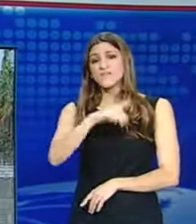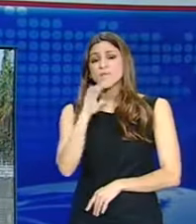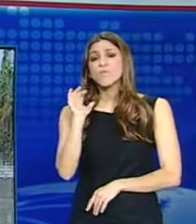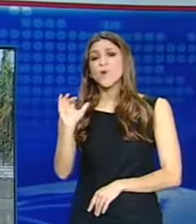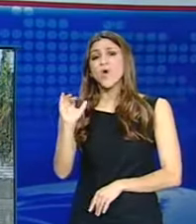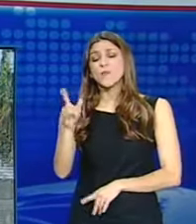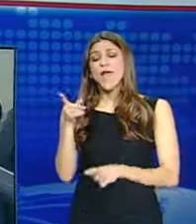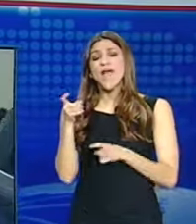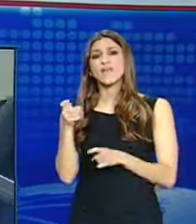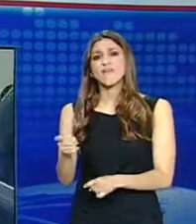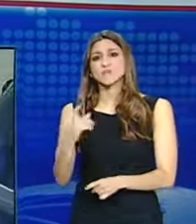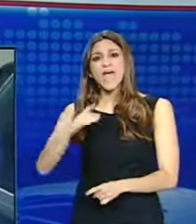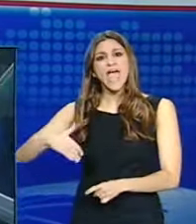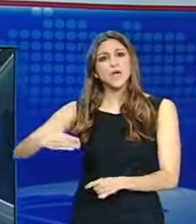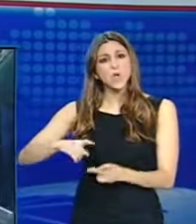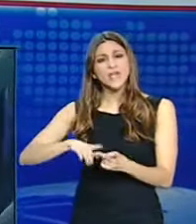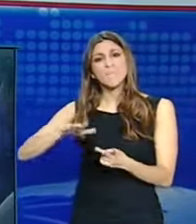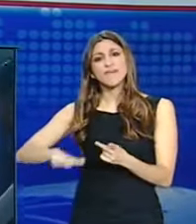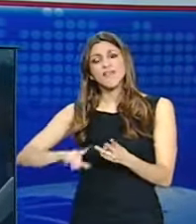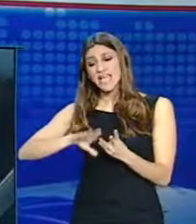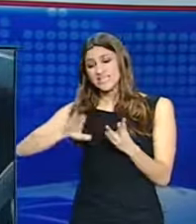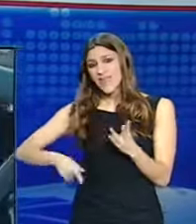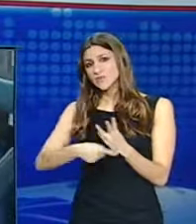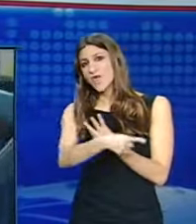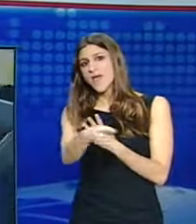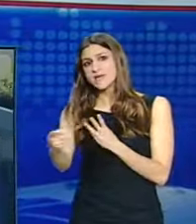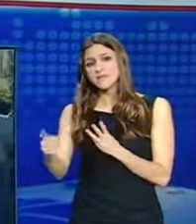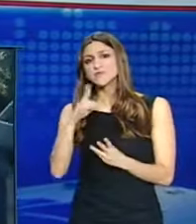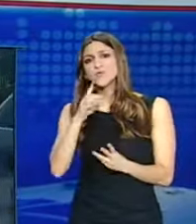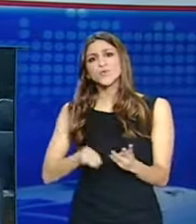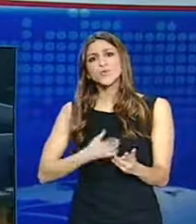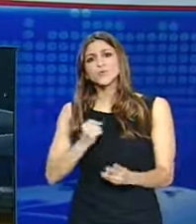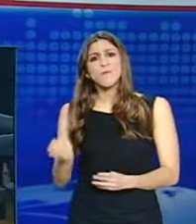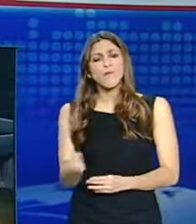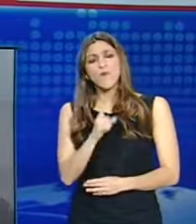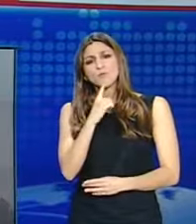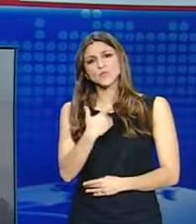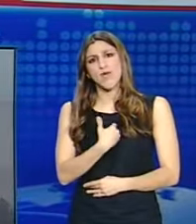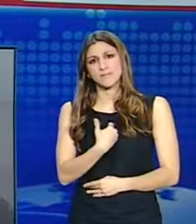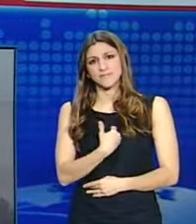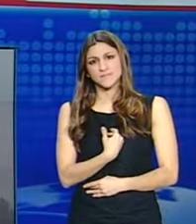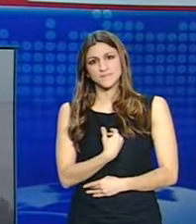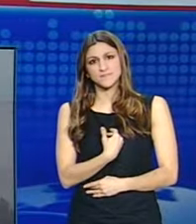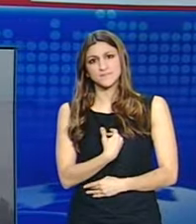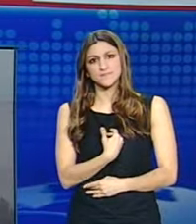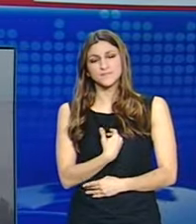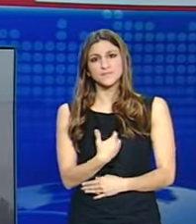στα παιδιά σας και θα αφήσουμε εσάς τελευταίους για να πονέσετε όσο και εμείς». Παραμένει το δεταμένο κλίμα στην Κοριατική